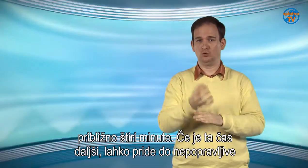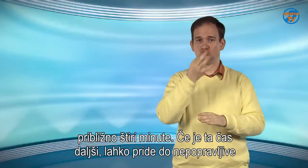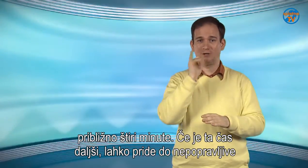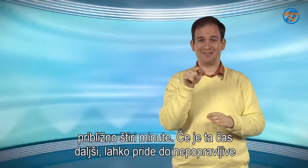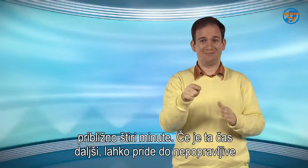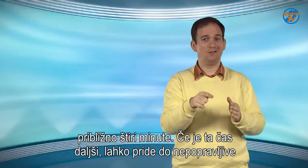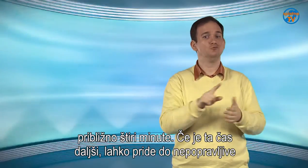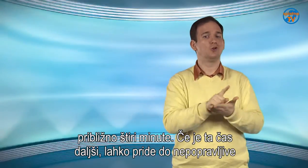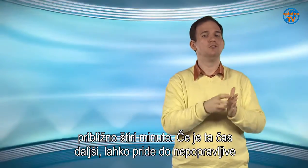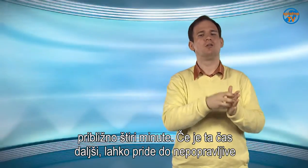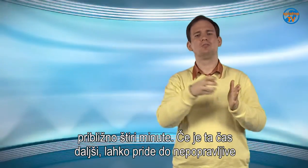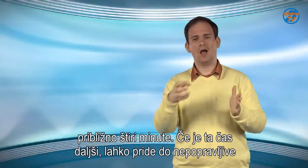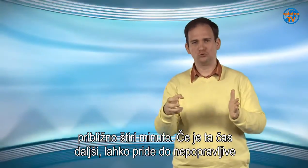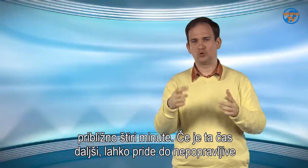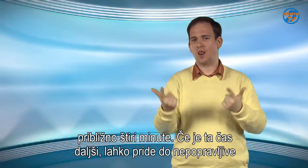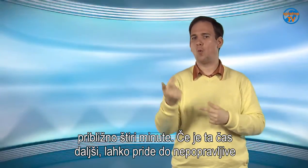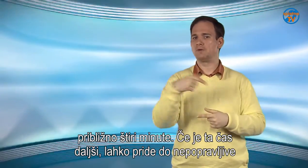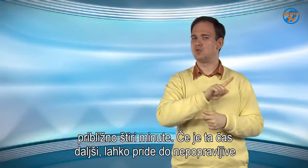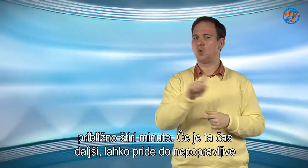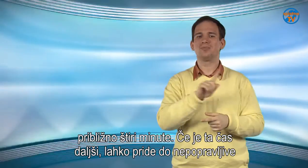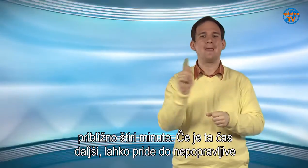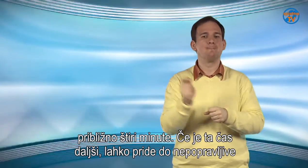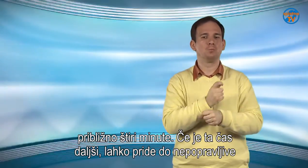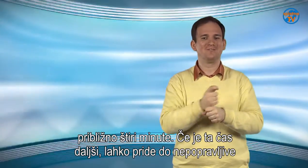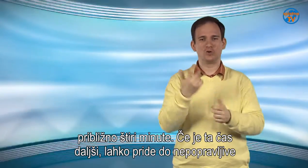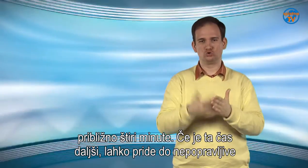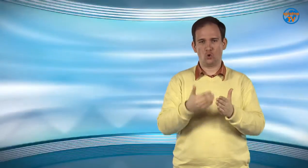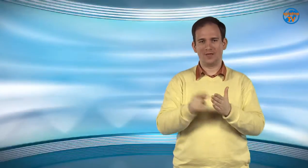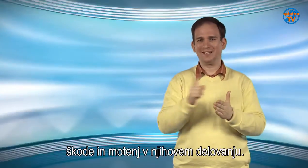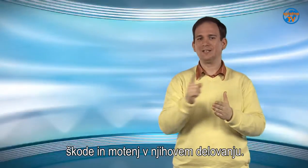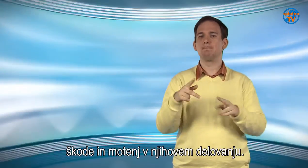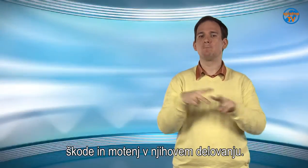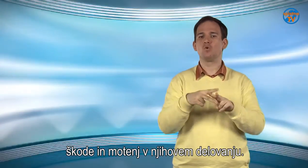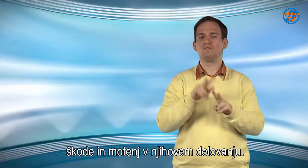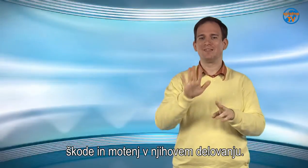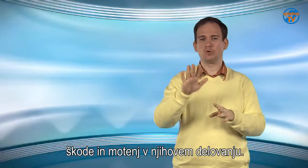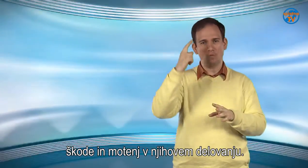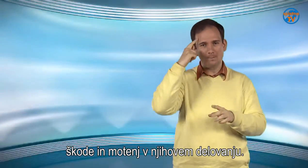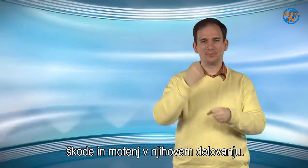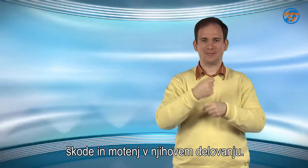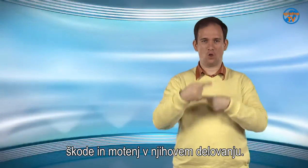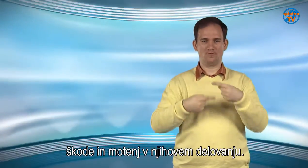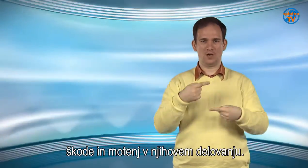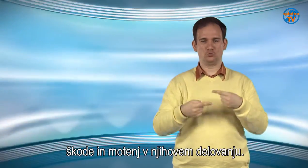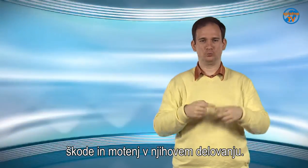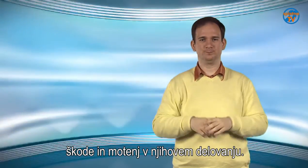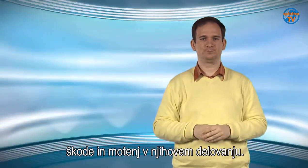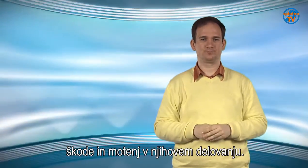Če je ta čas daljši, lahko pride do nepopravljive škode in moten v njihovem delovanju.